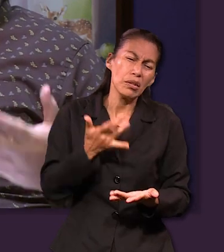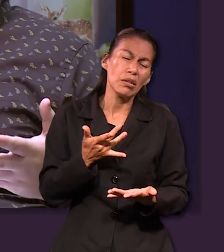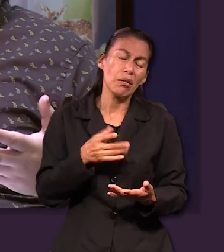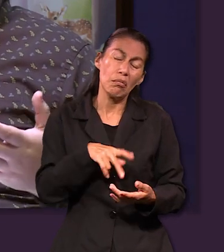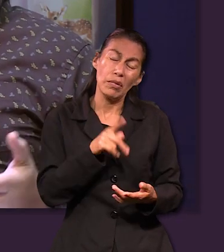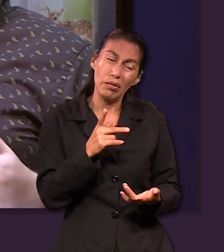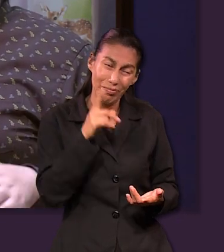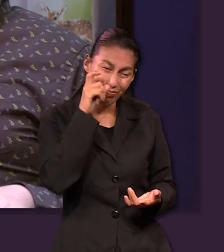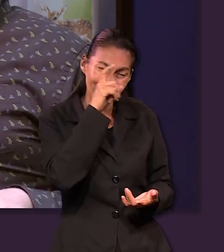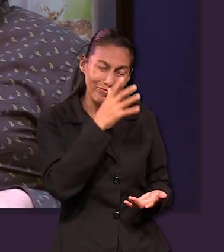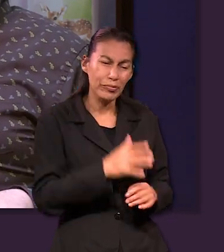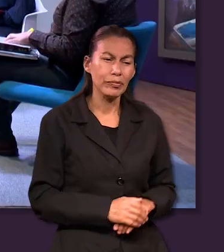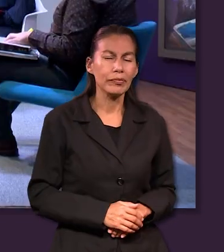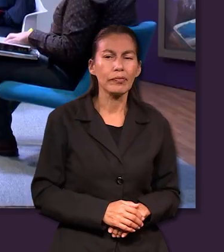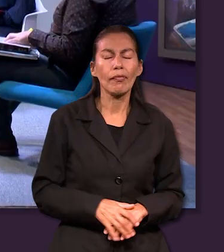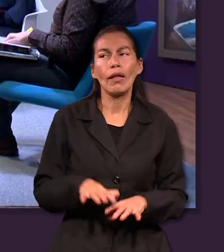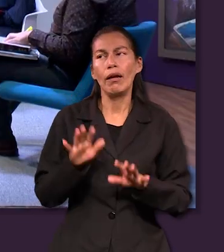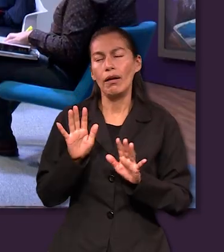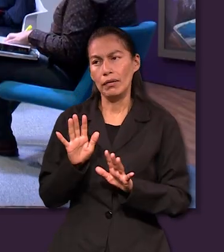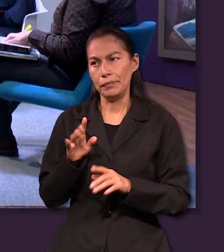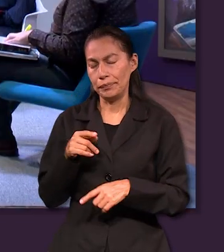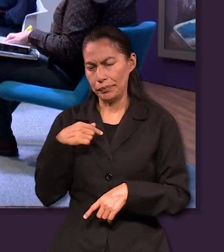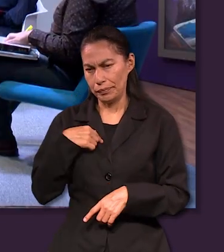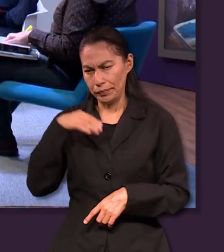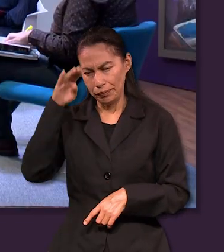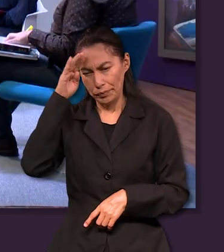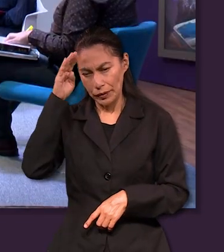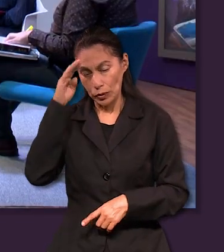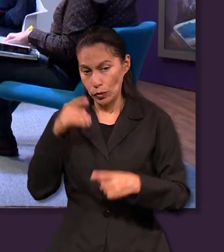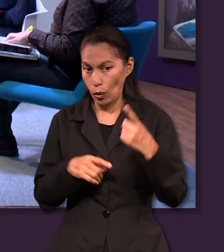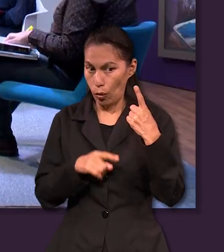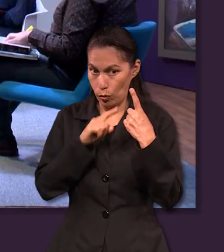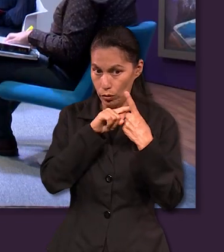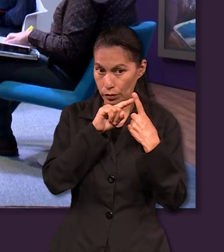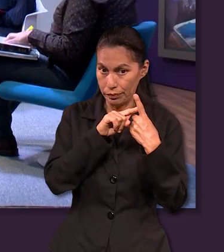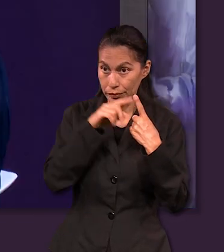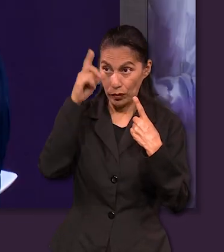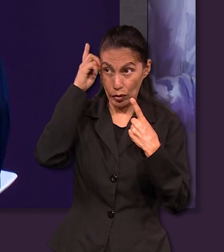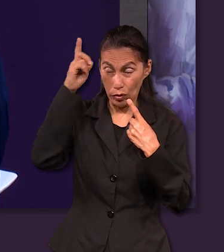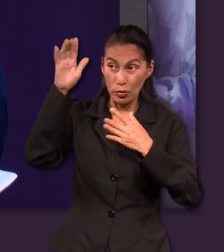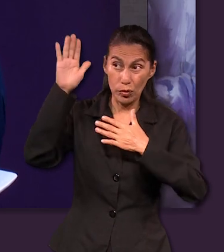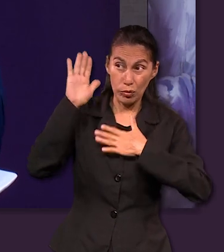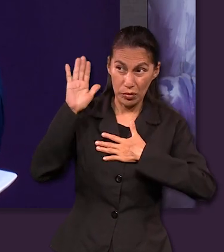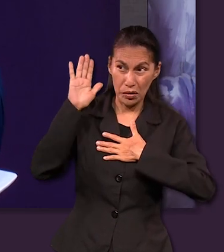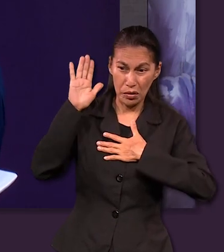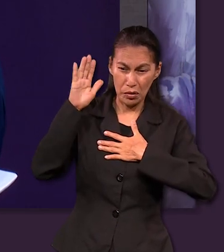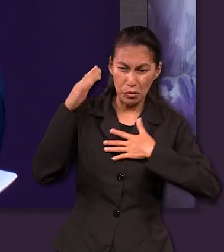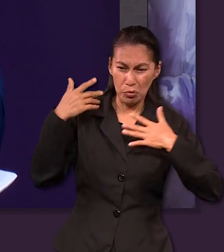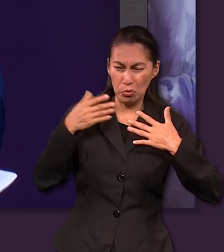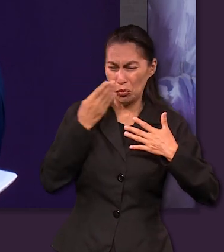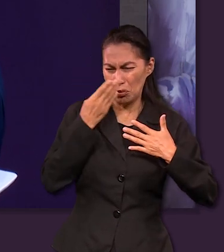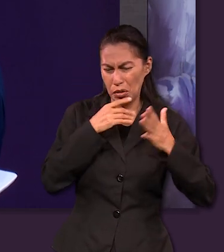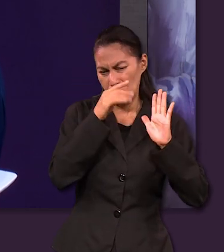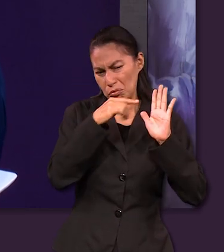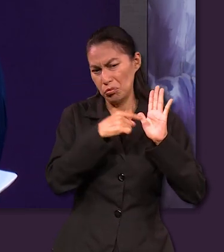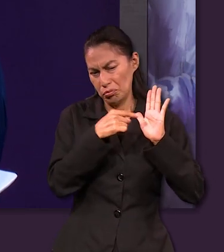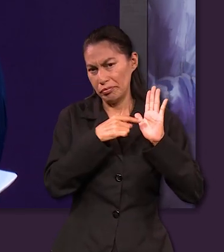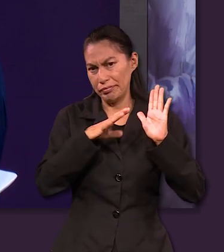de Dios. Yo creo que es por dos cosas, una es que no hacemos nuestras las promesas que Dios tiene para nosotros,